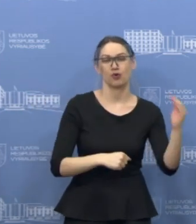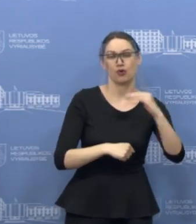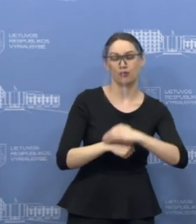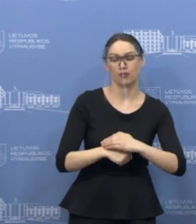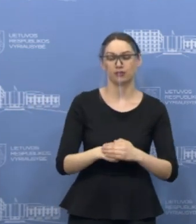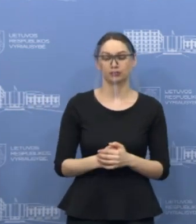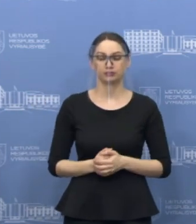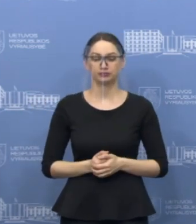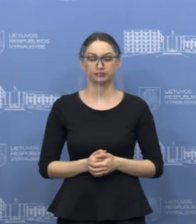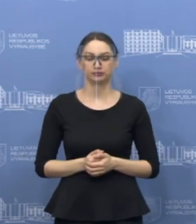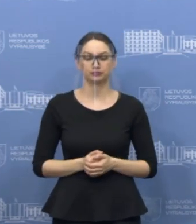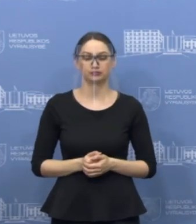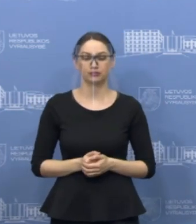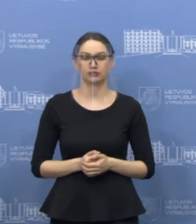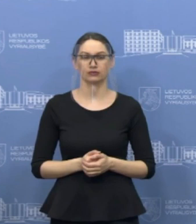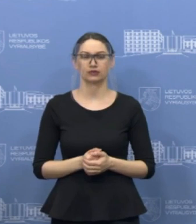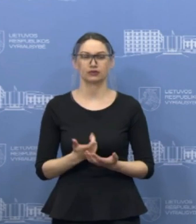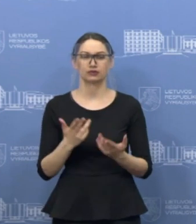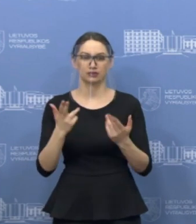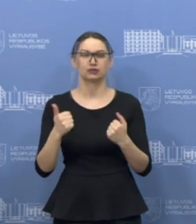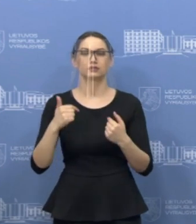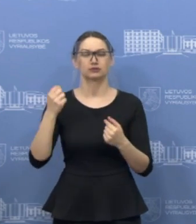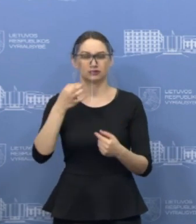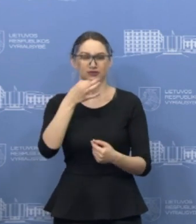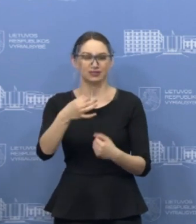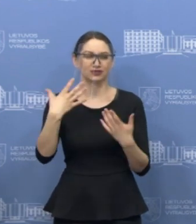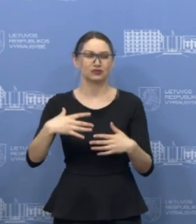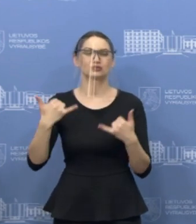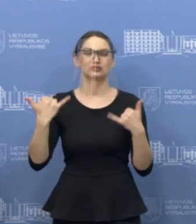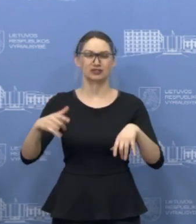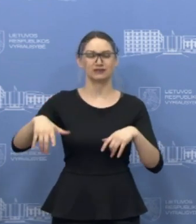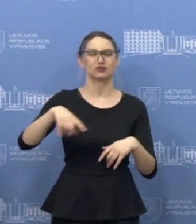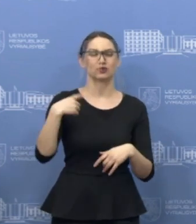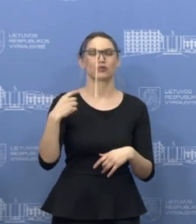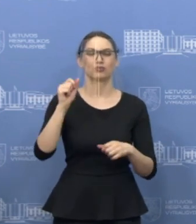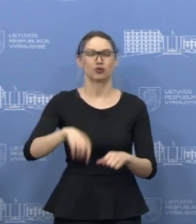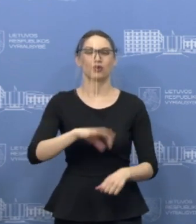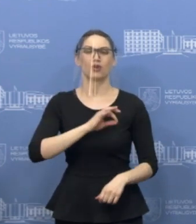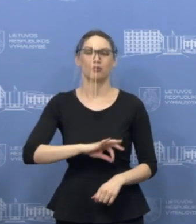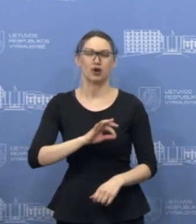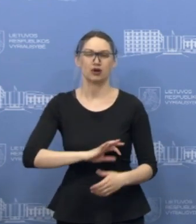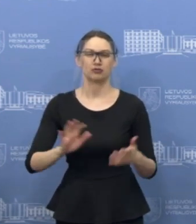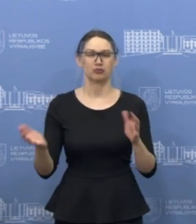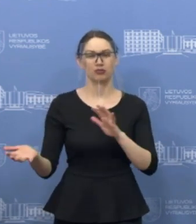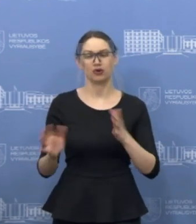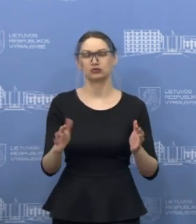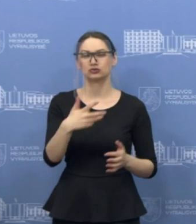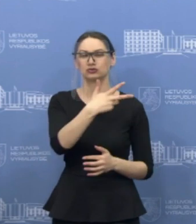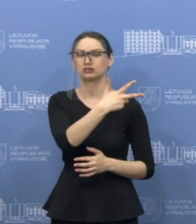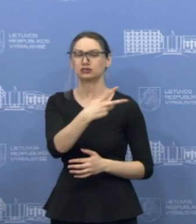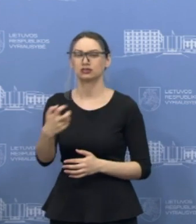dalis šių priemonių, dalis garantijų jau prieinama yra šiandien. Tai sumai maždaug 350